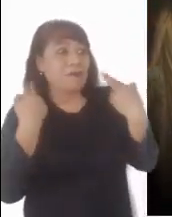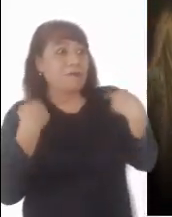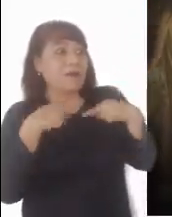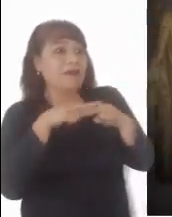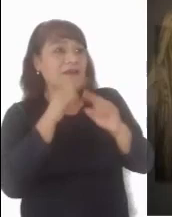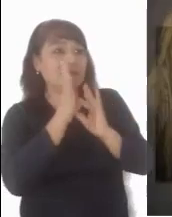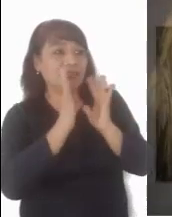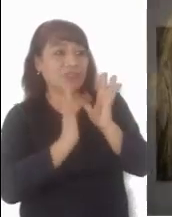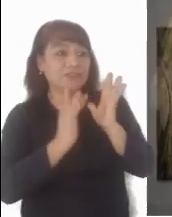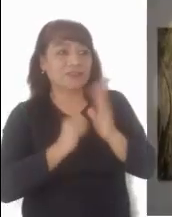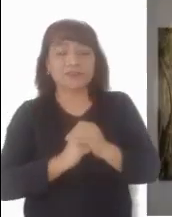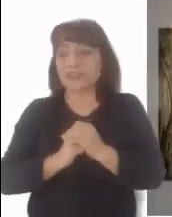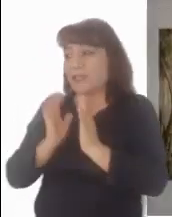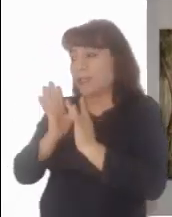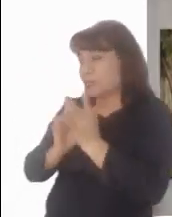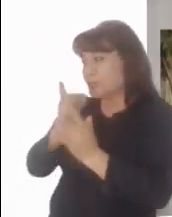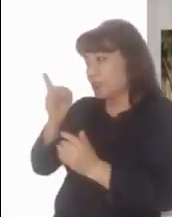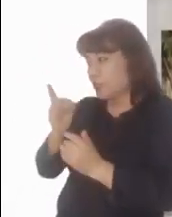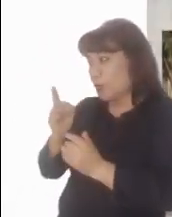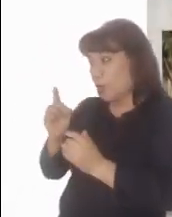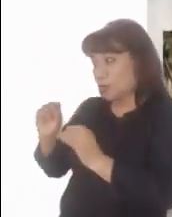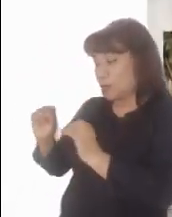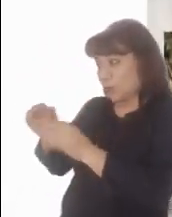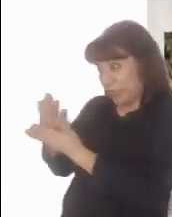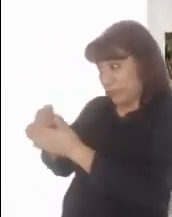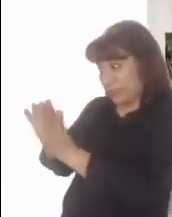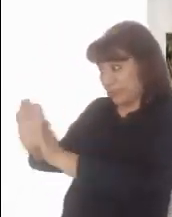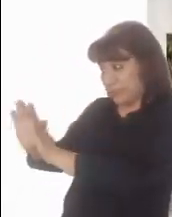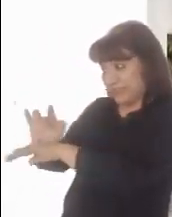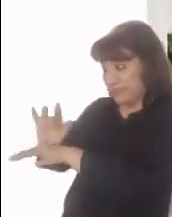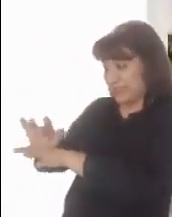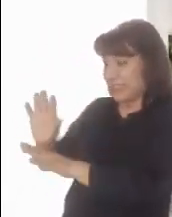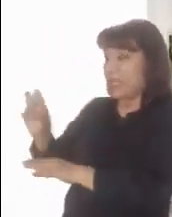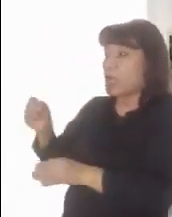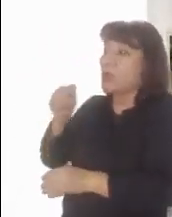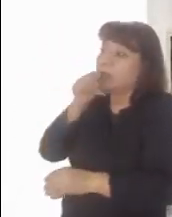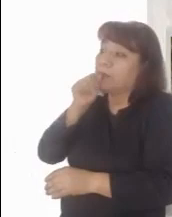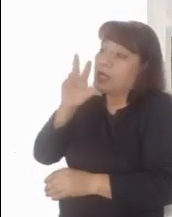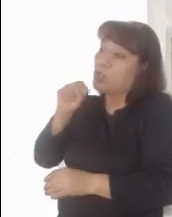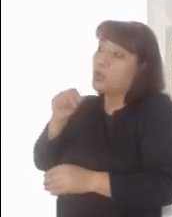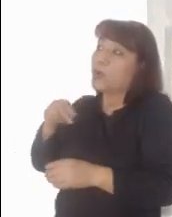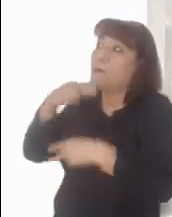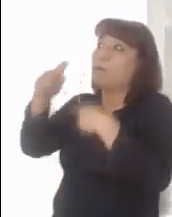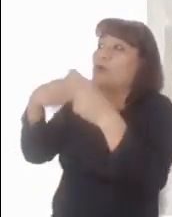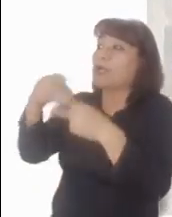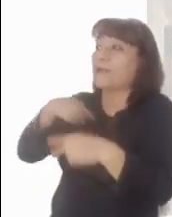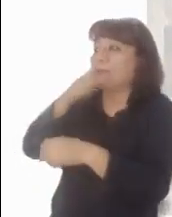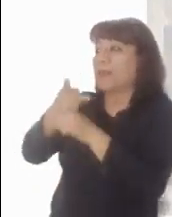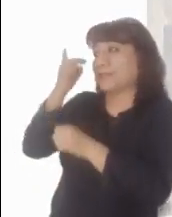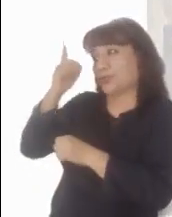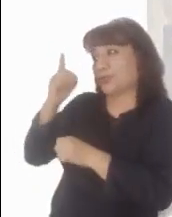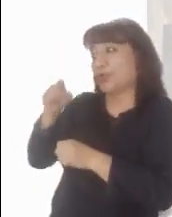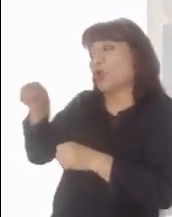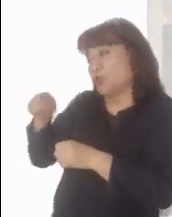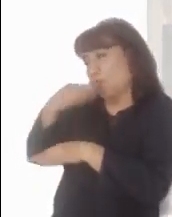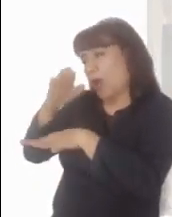hebreo significa maestro. Jesús le dijo, No me retengas, porque todavía no he subido al Padre. Voy a